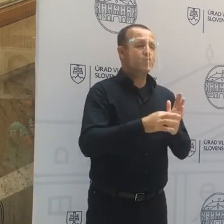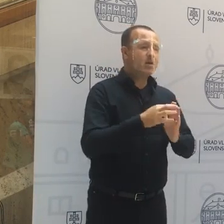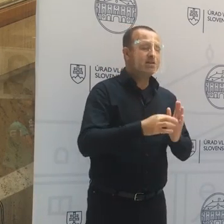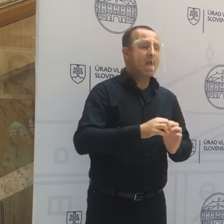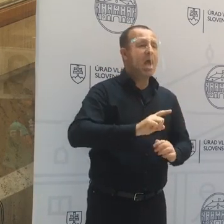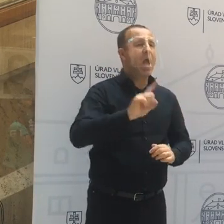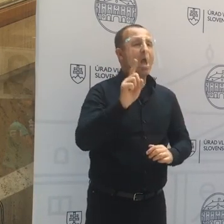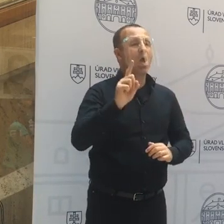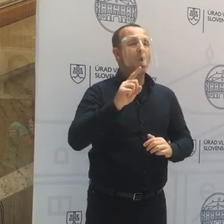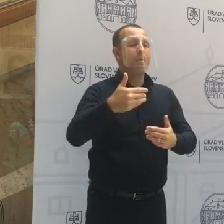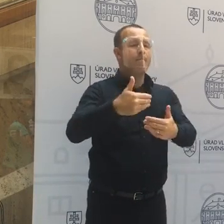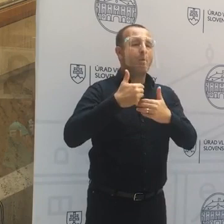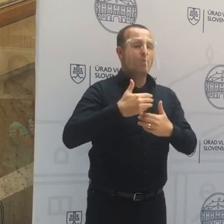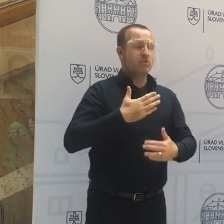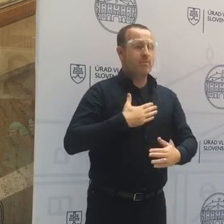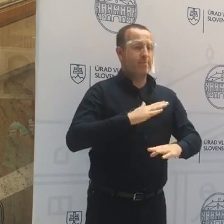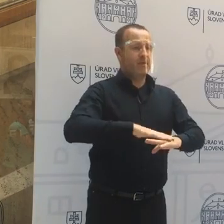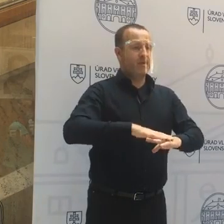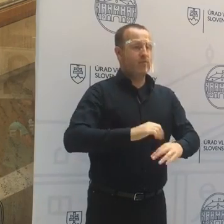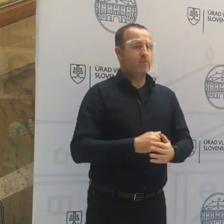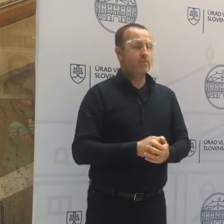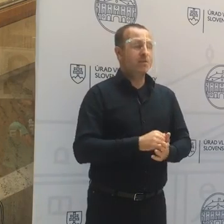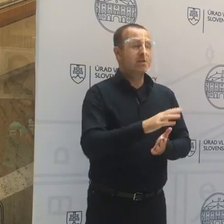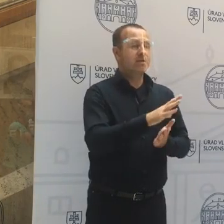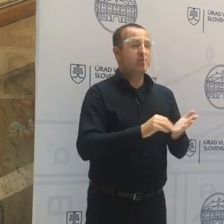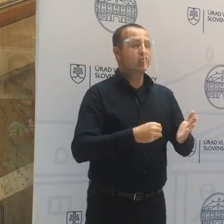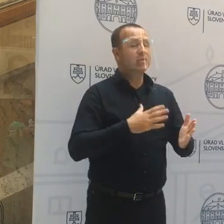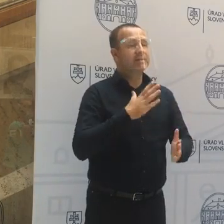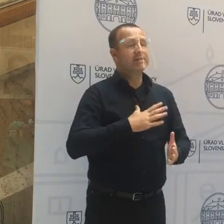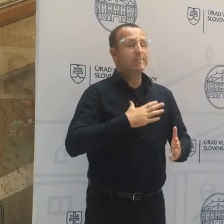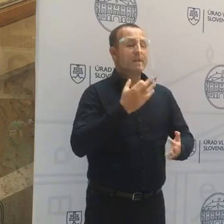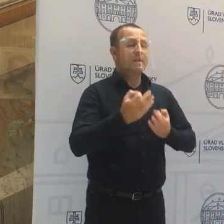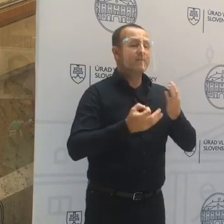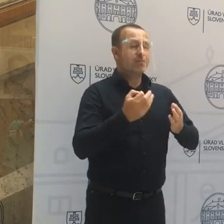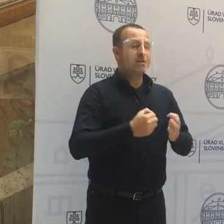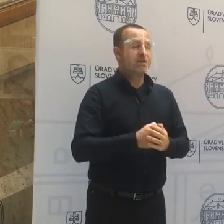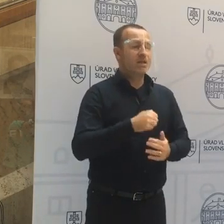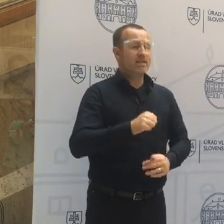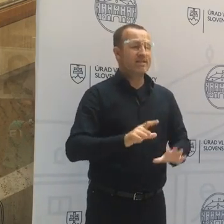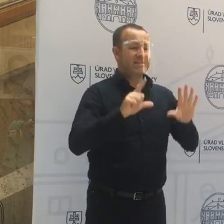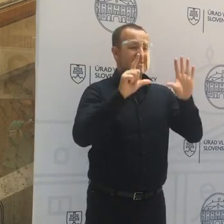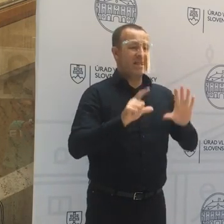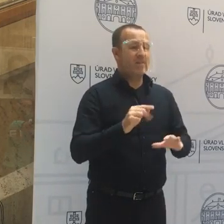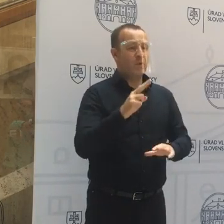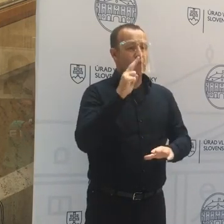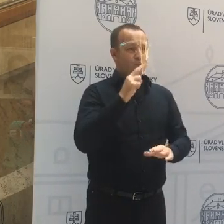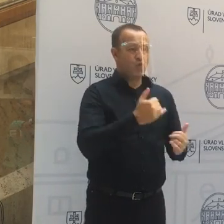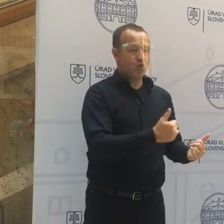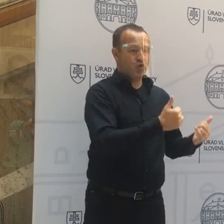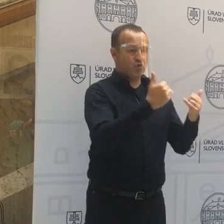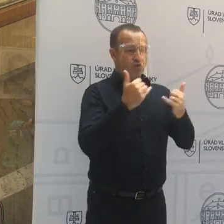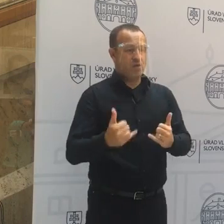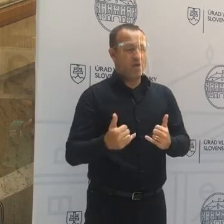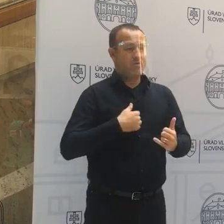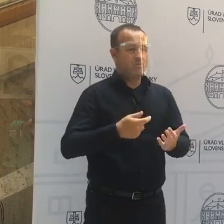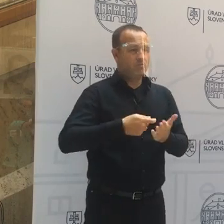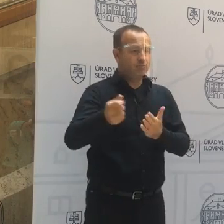pomoc bude mať nárok. Na ovôd by som chcel informovať, že k 7. júnu bolo doteraz vyplatených